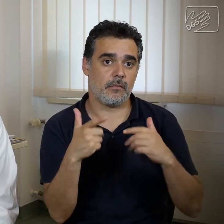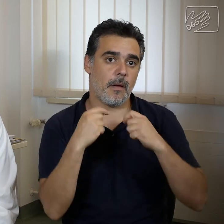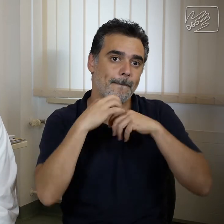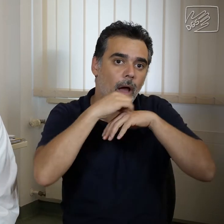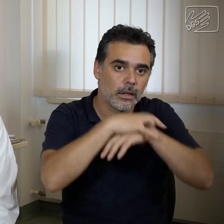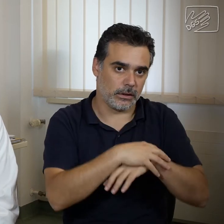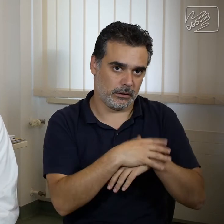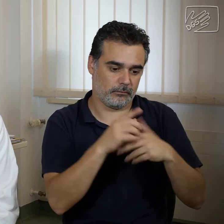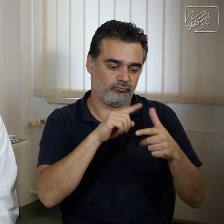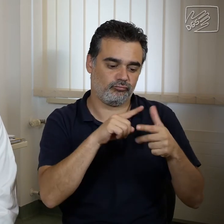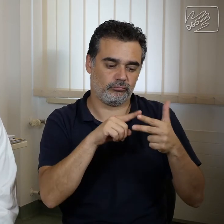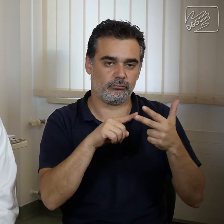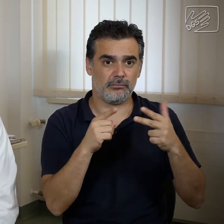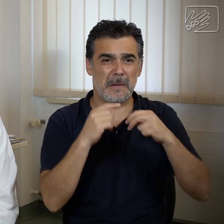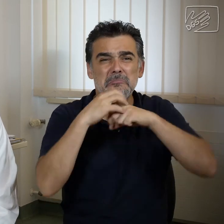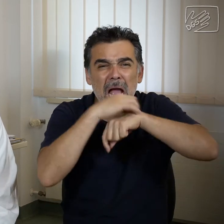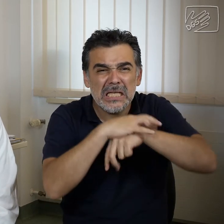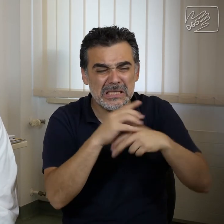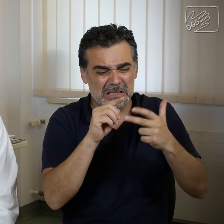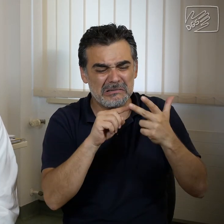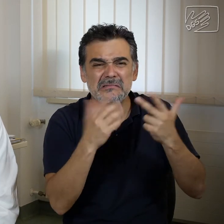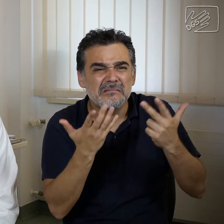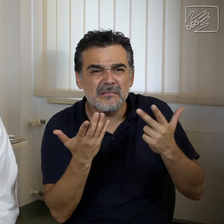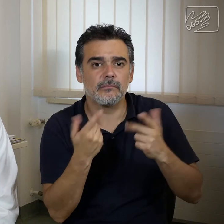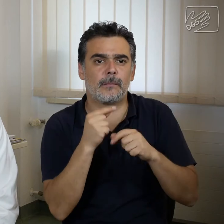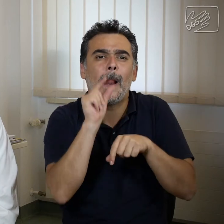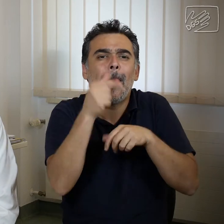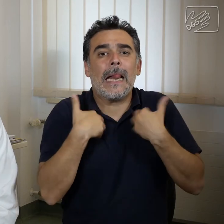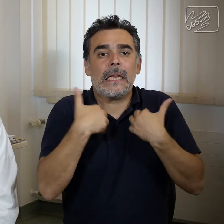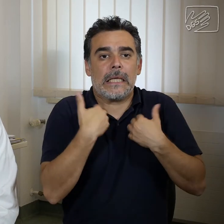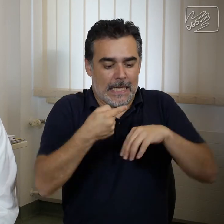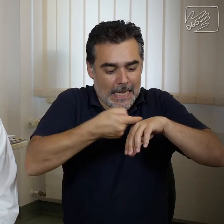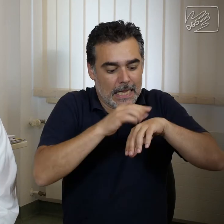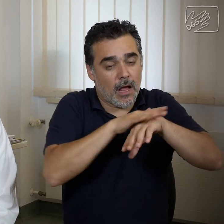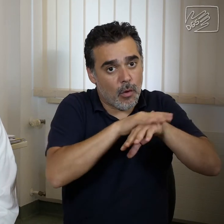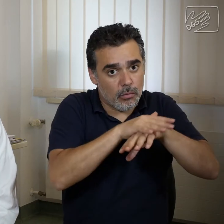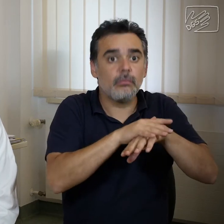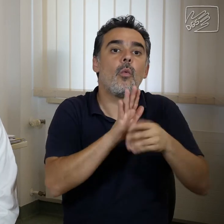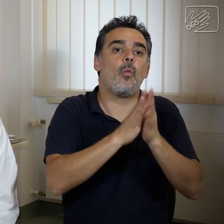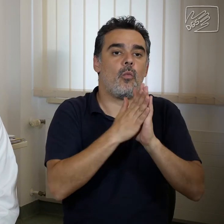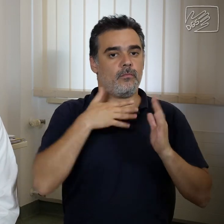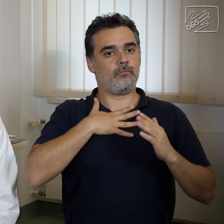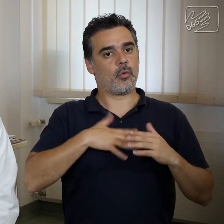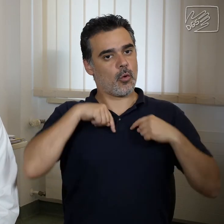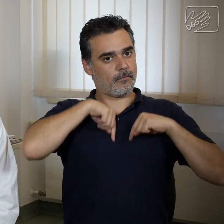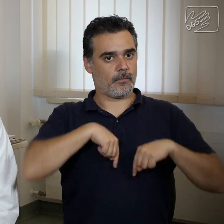verursachen können. Wobei Parasiten kleine Tiere sind, die auf der Haut sind oder im Körper sich aufhalten. Beginnen wir mit den Viren.